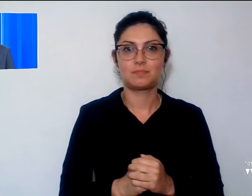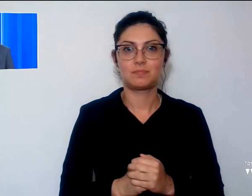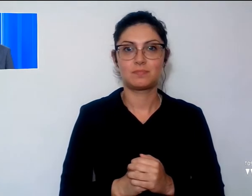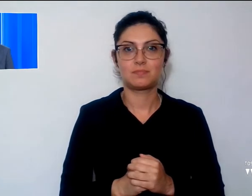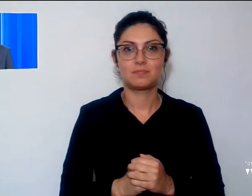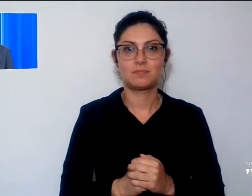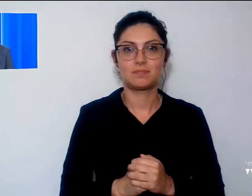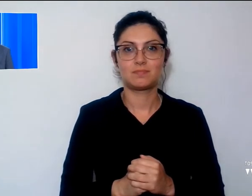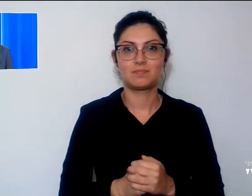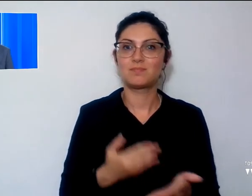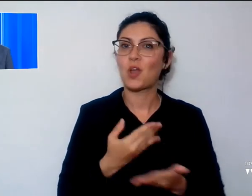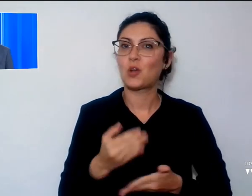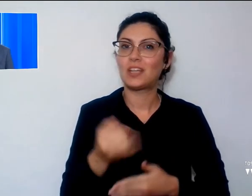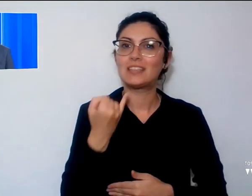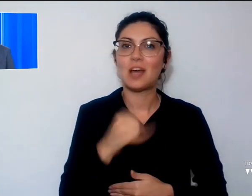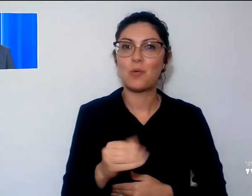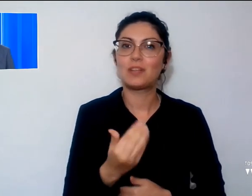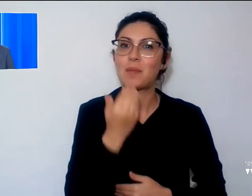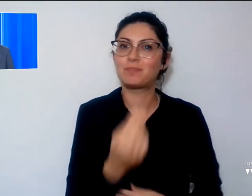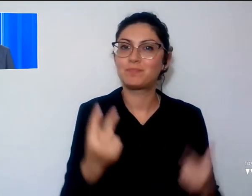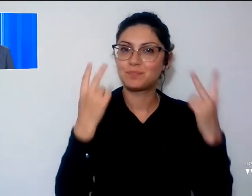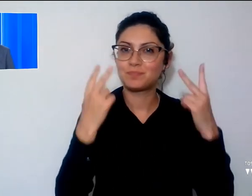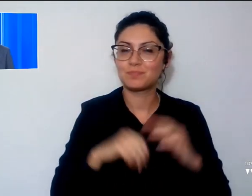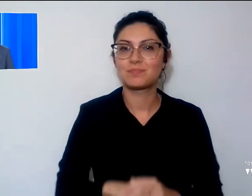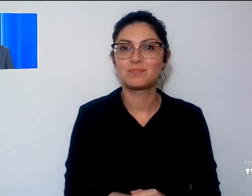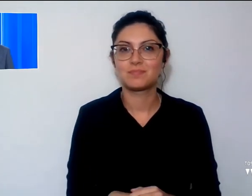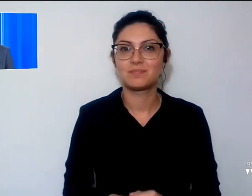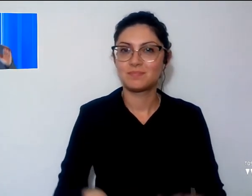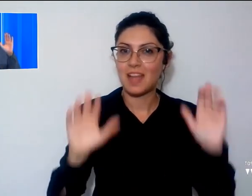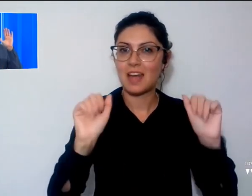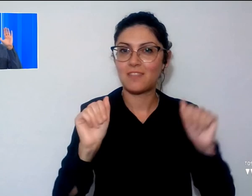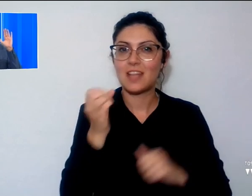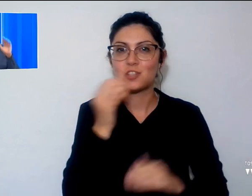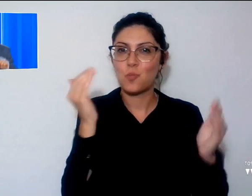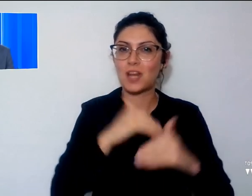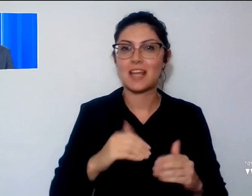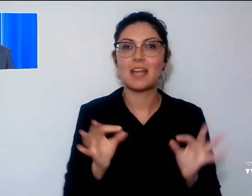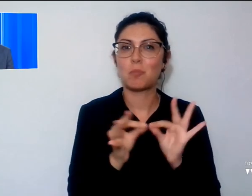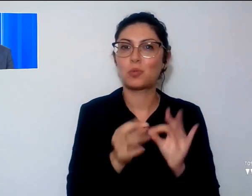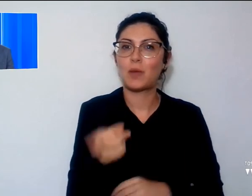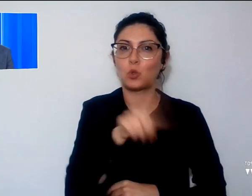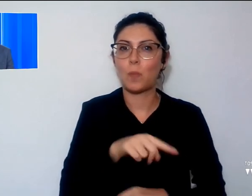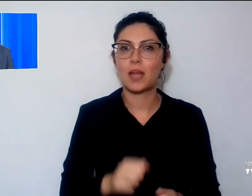Ed è tutto per questa edizione, grazie di essere stati con noi, a domani, arrivederci.